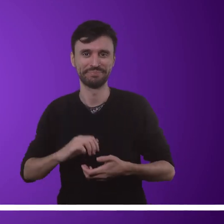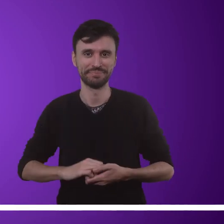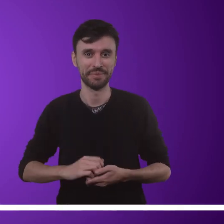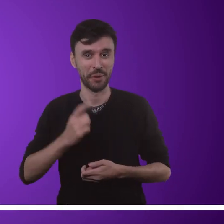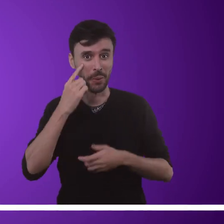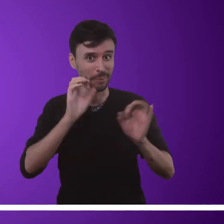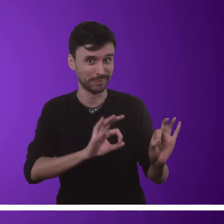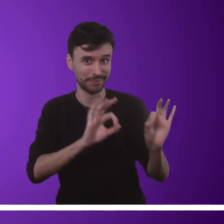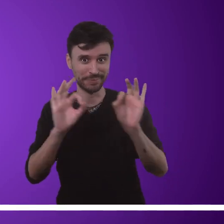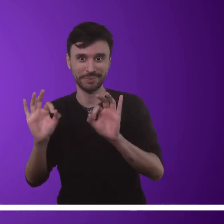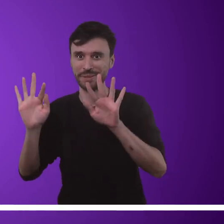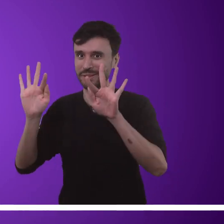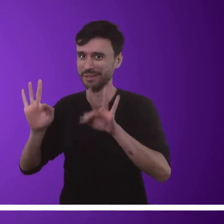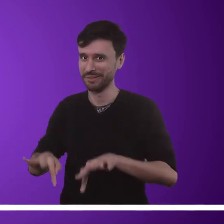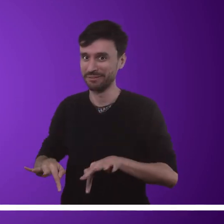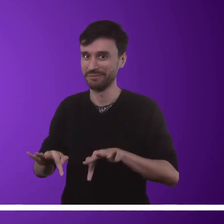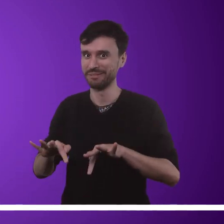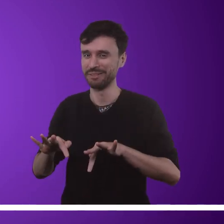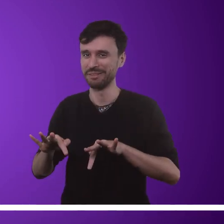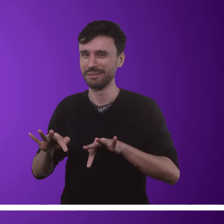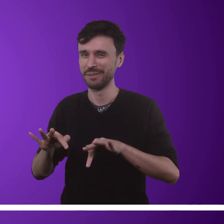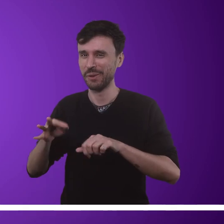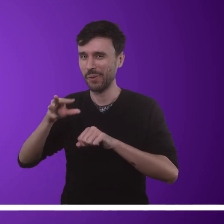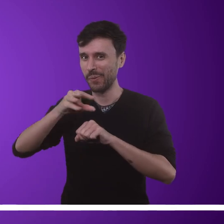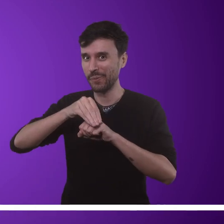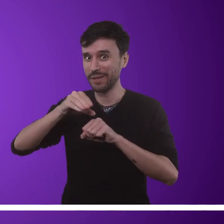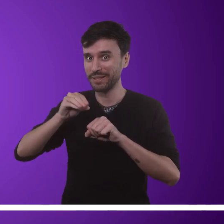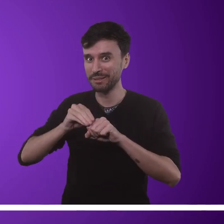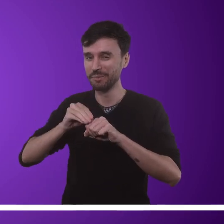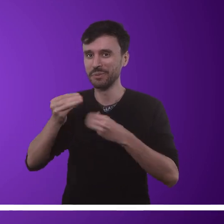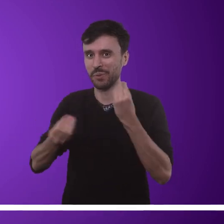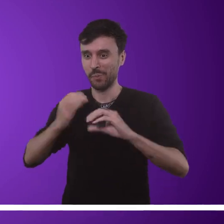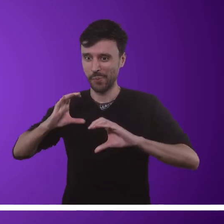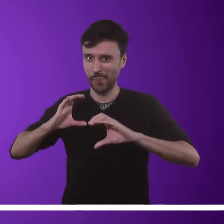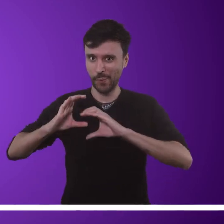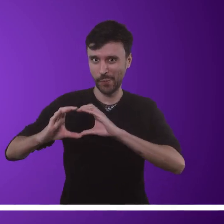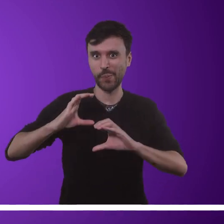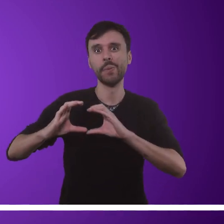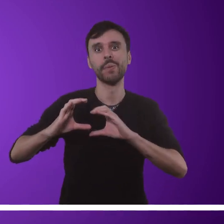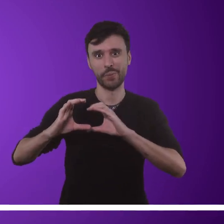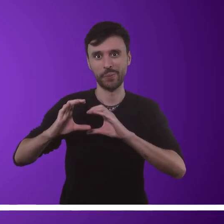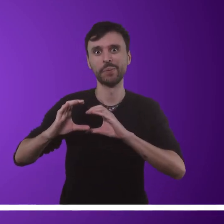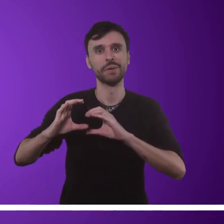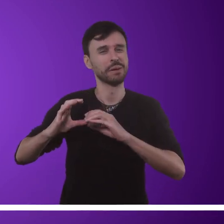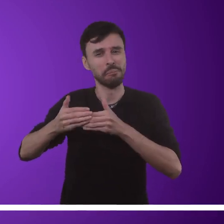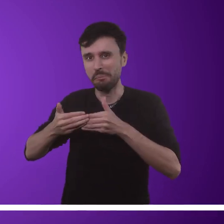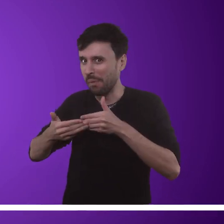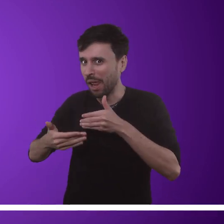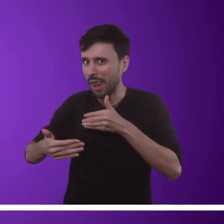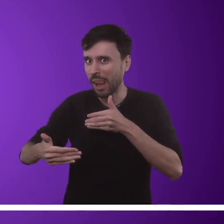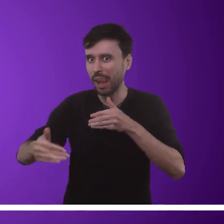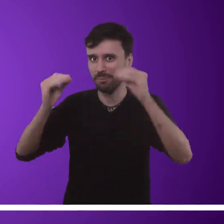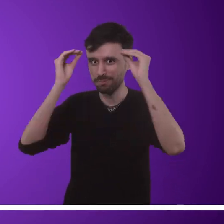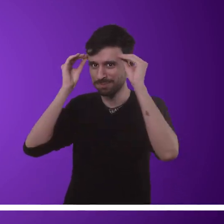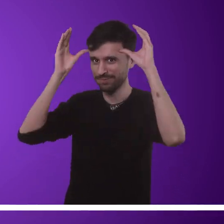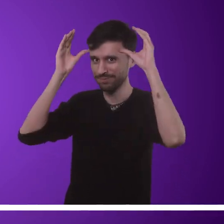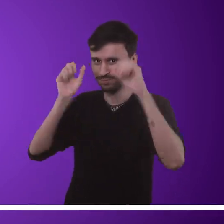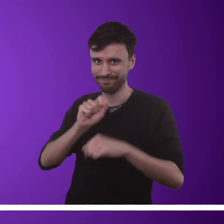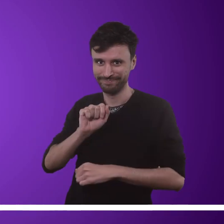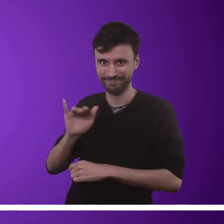sinais. Acompanhe esse vídeo até o final e descubra que para nos comunicarmos bem, é necessário ir muito além